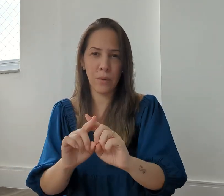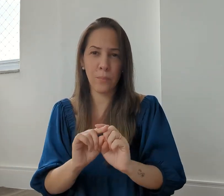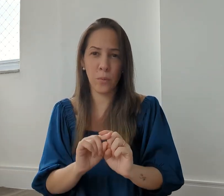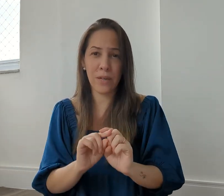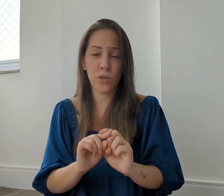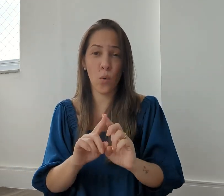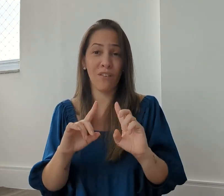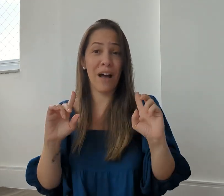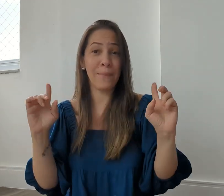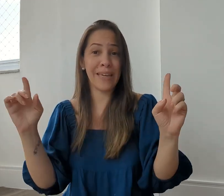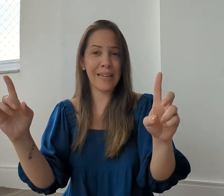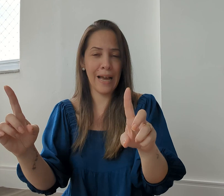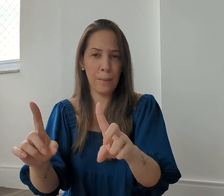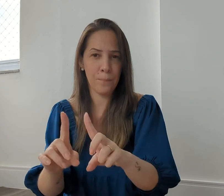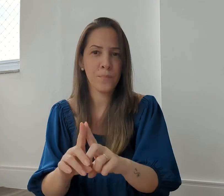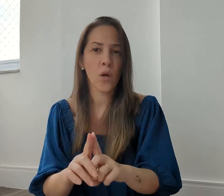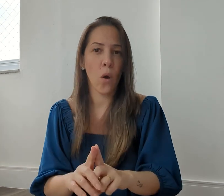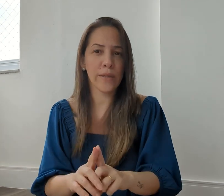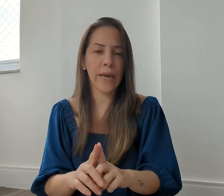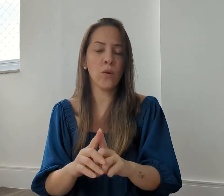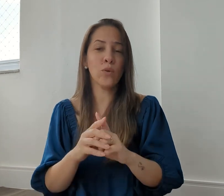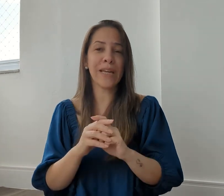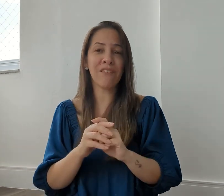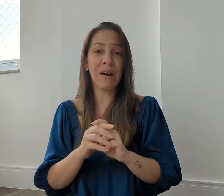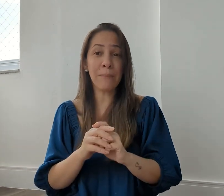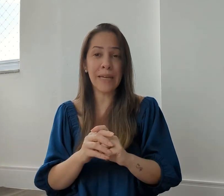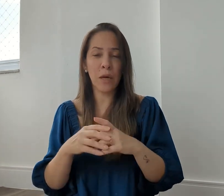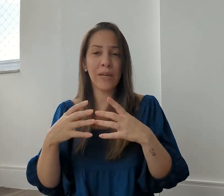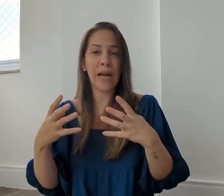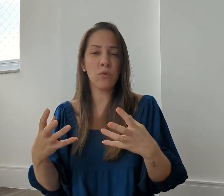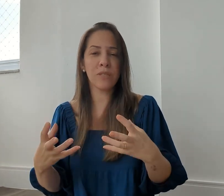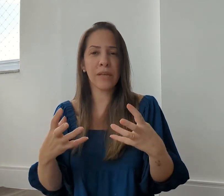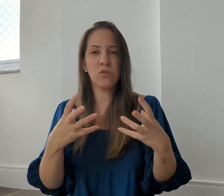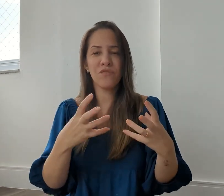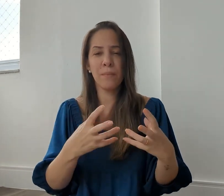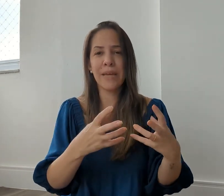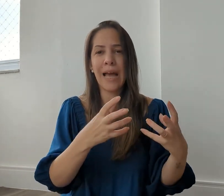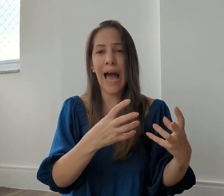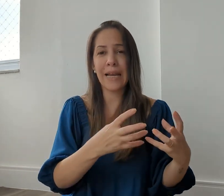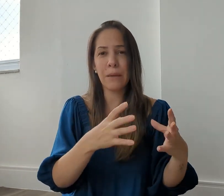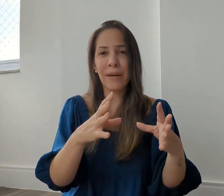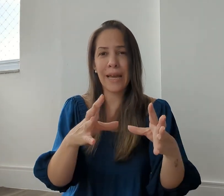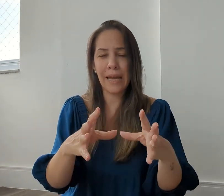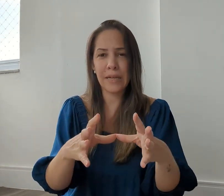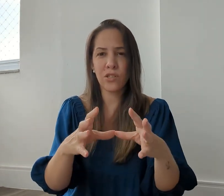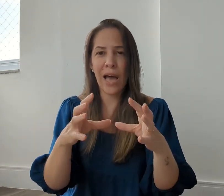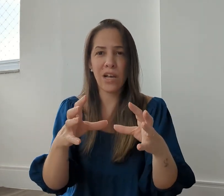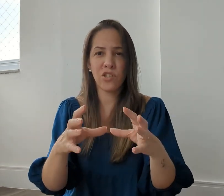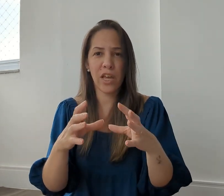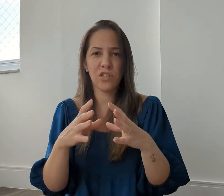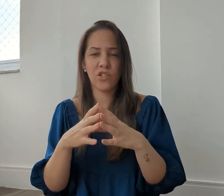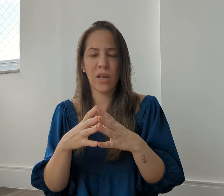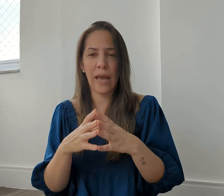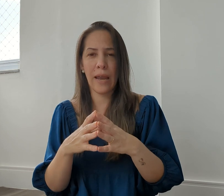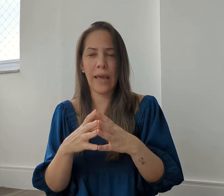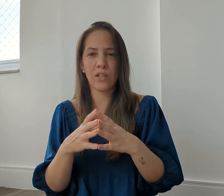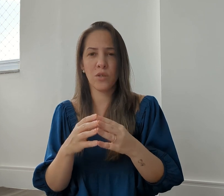não é por pessoa, família, ok? O que que é família? O que que é conceito de família ali pra eles, a gente, né, de